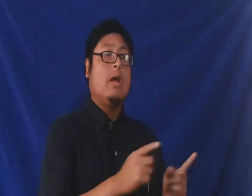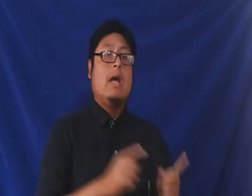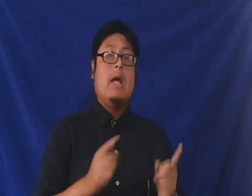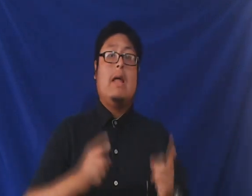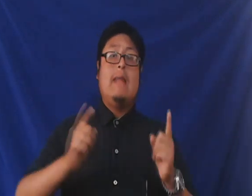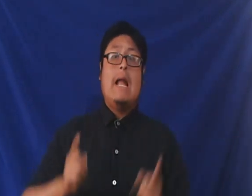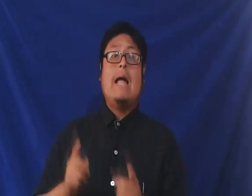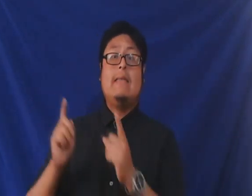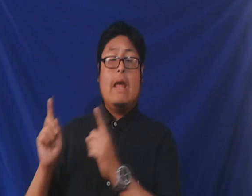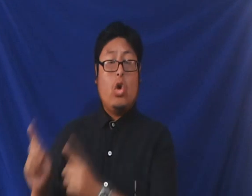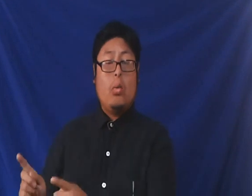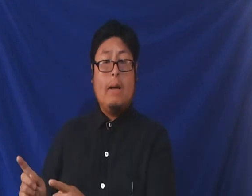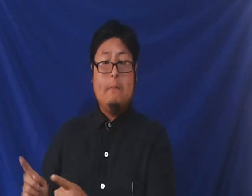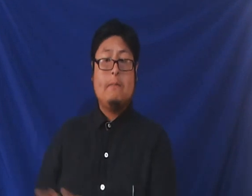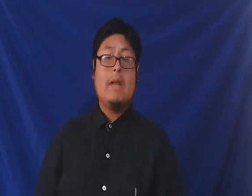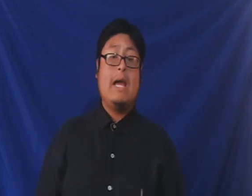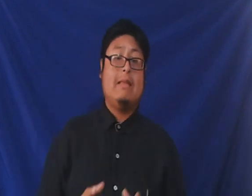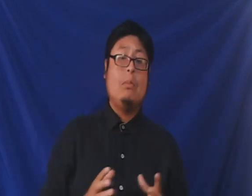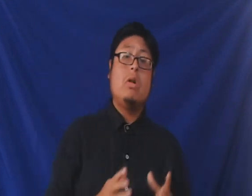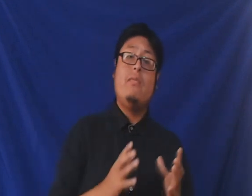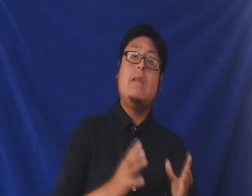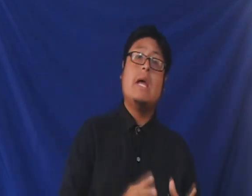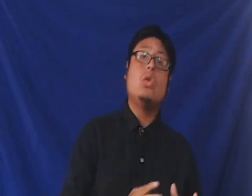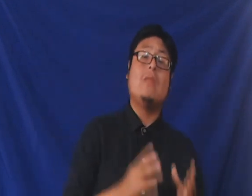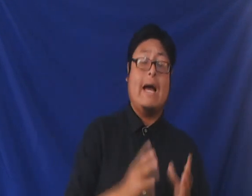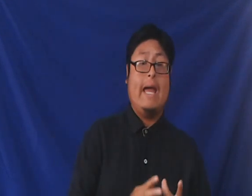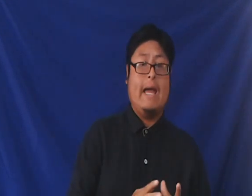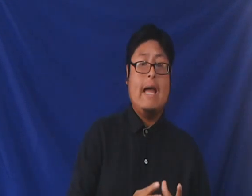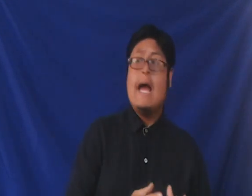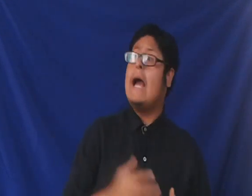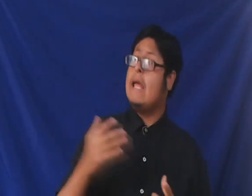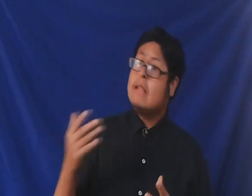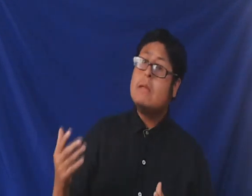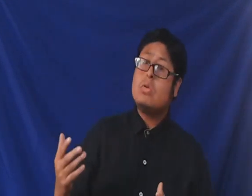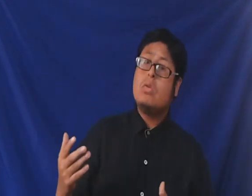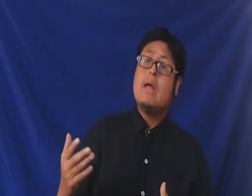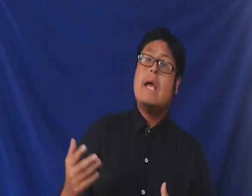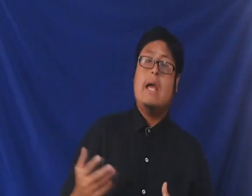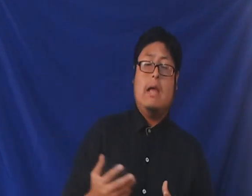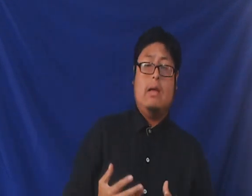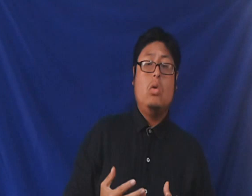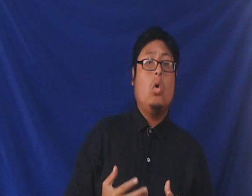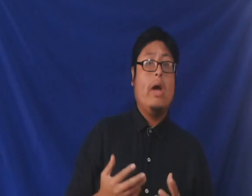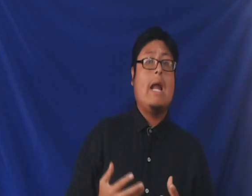Nimrod delante delante de Jehová, estamos refiriéndonos a que, a que este Nimrod no era,